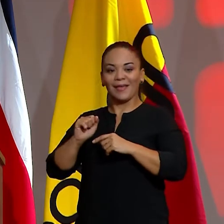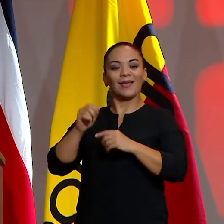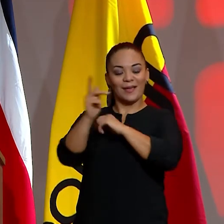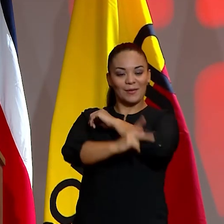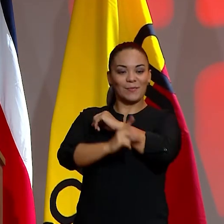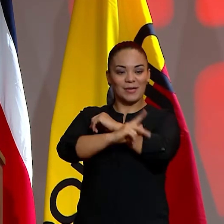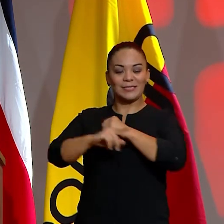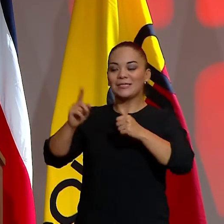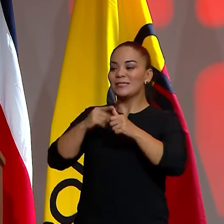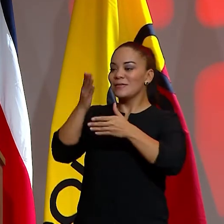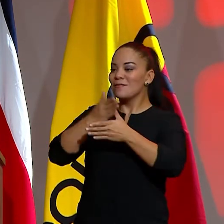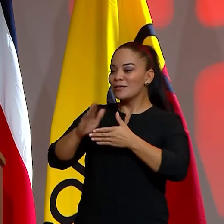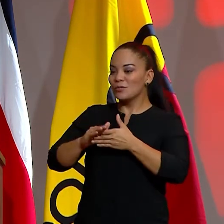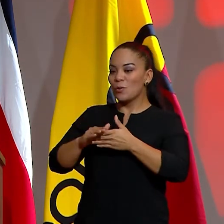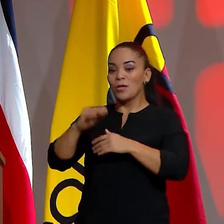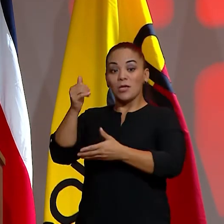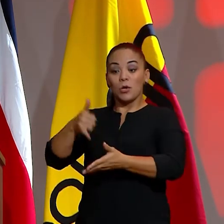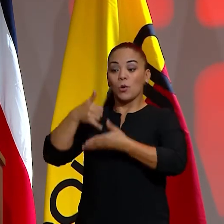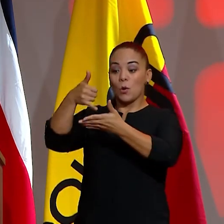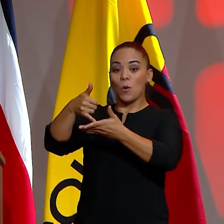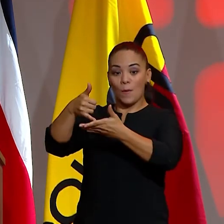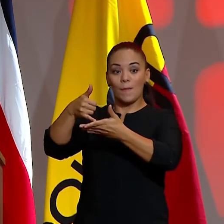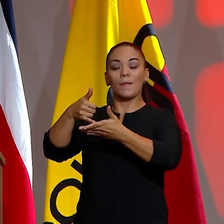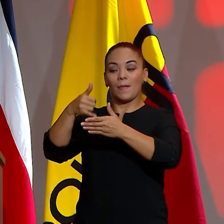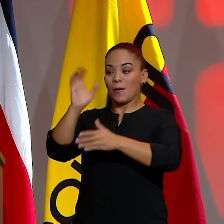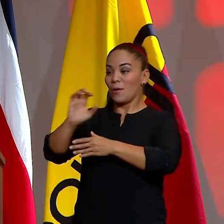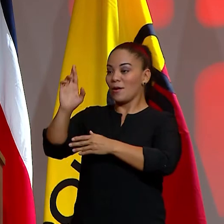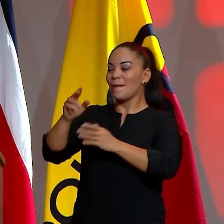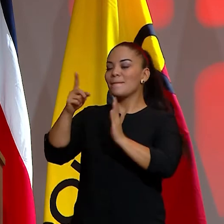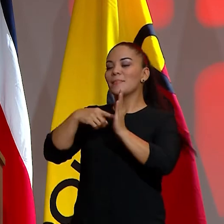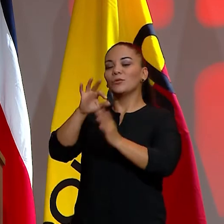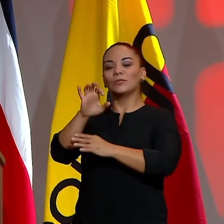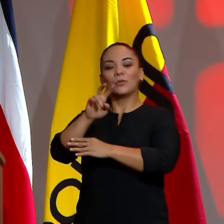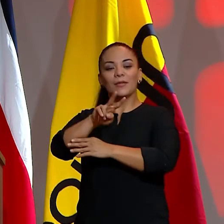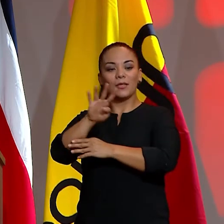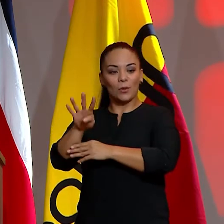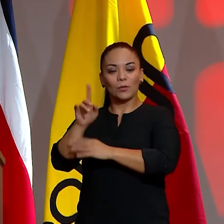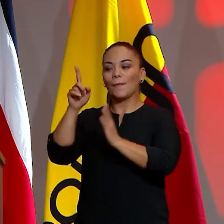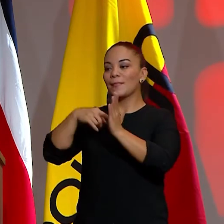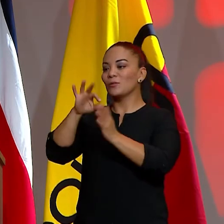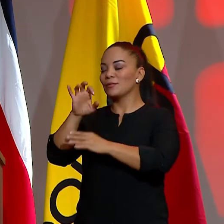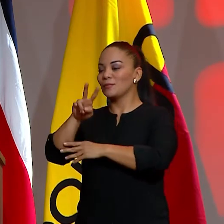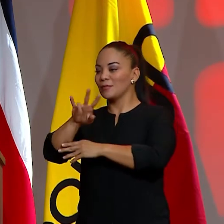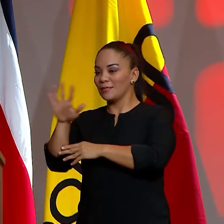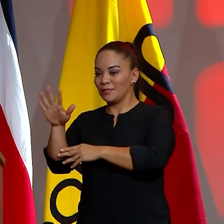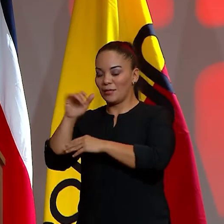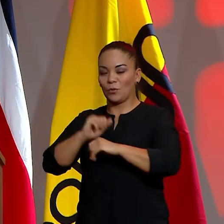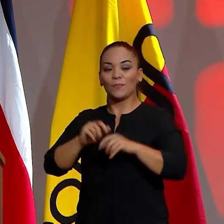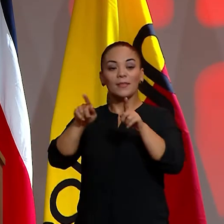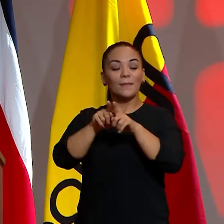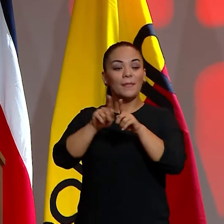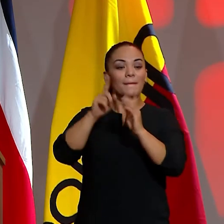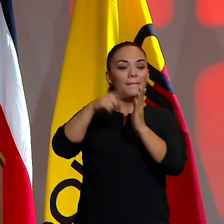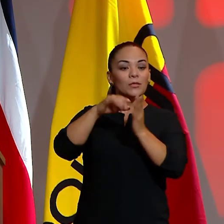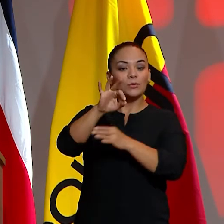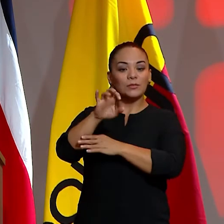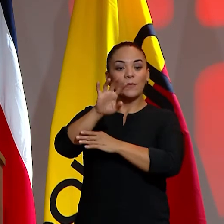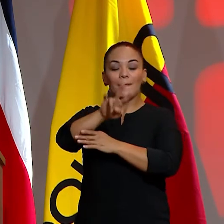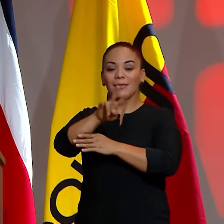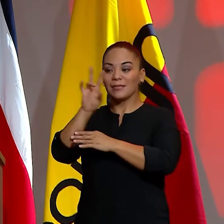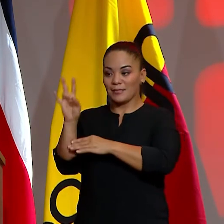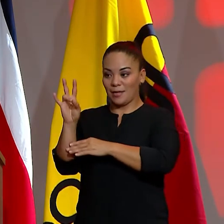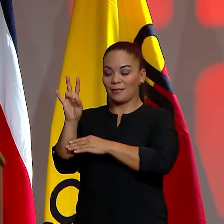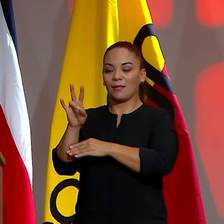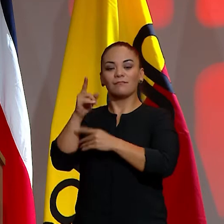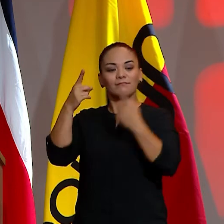primera división y la Copa Diario de Costa Rica entre 1924 y 1925. También en 1927